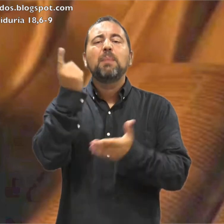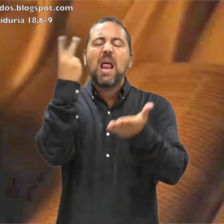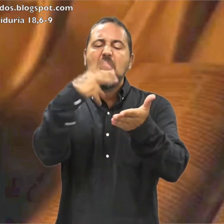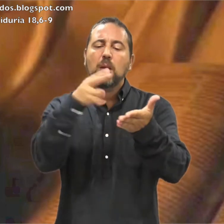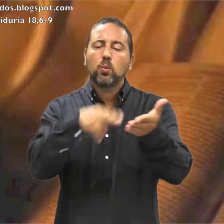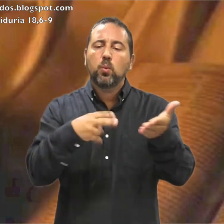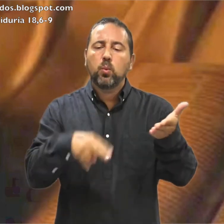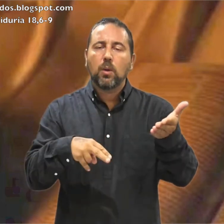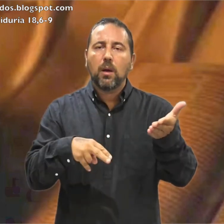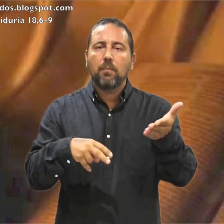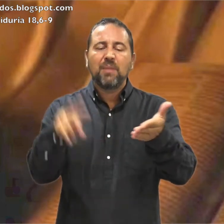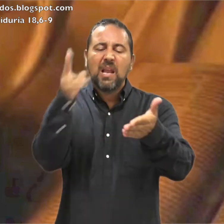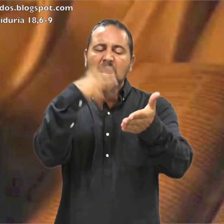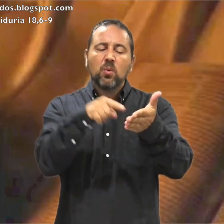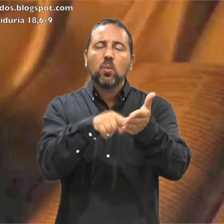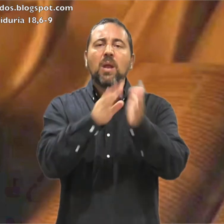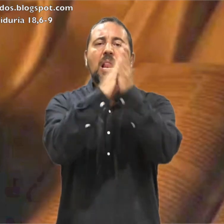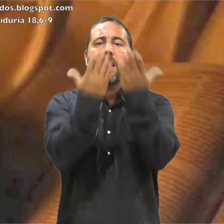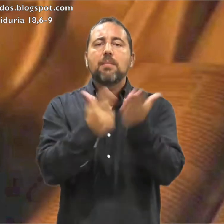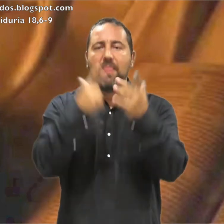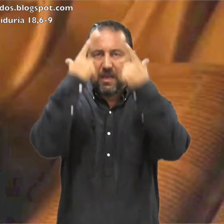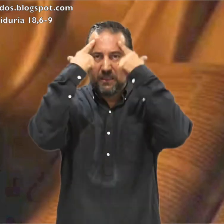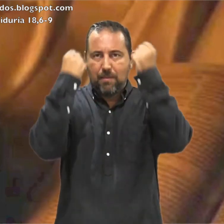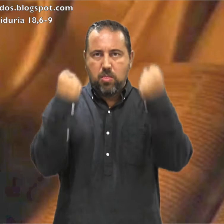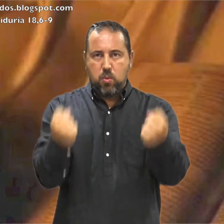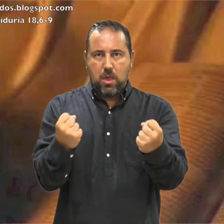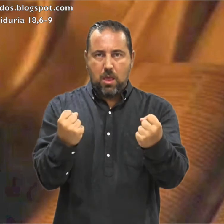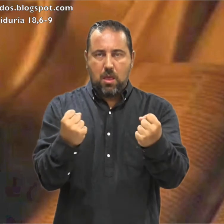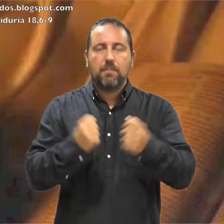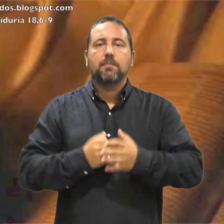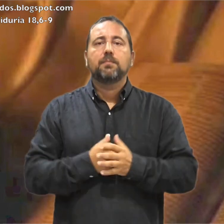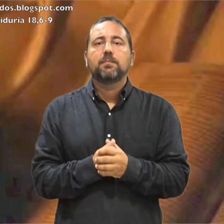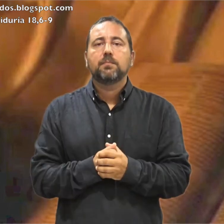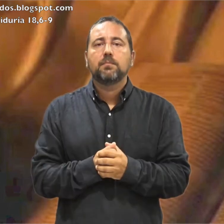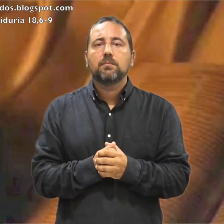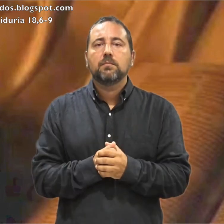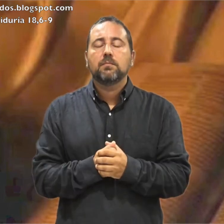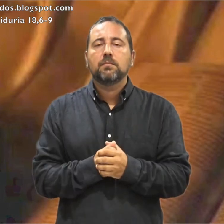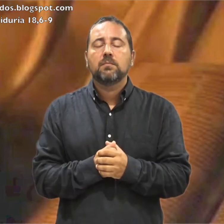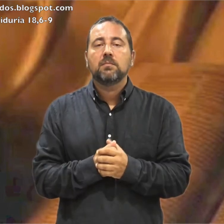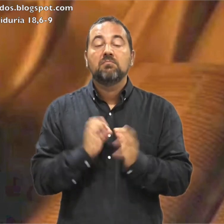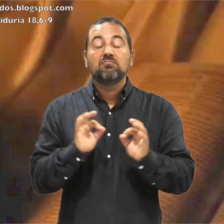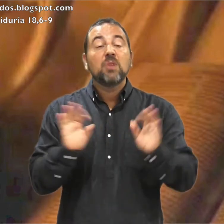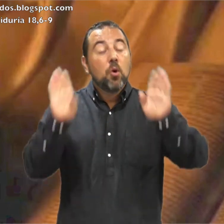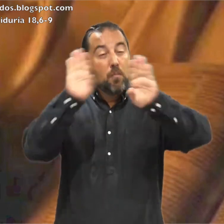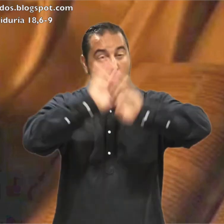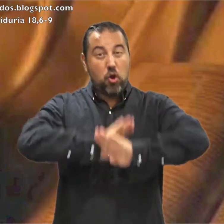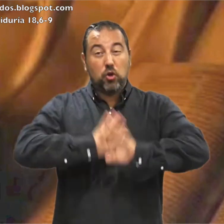Primera lectura, lectura del libro de la sabiduría La